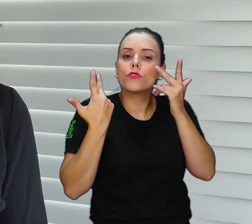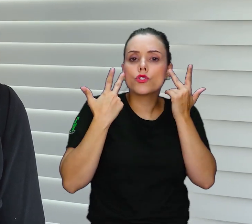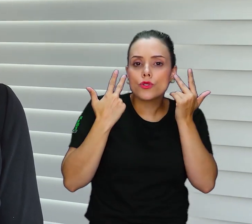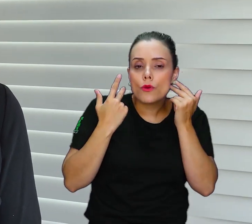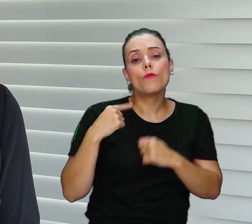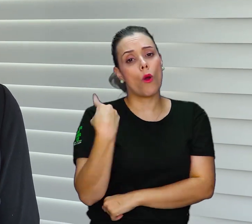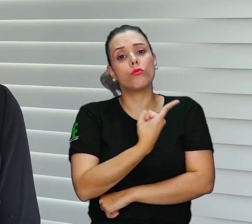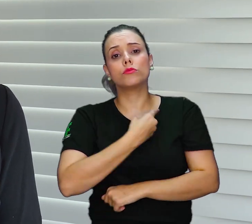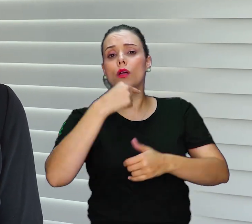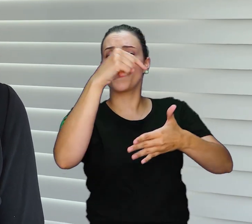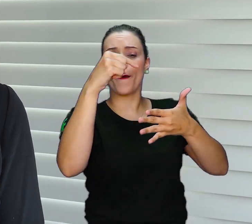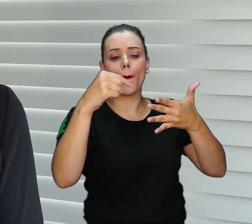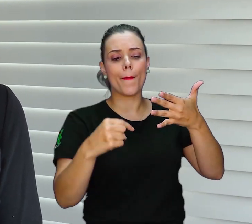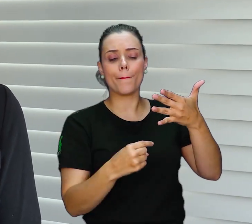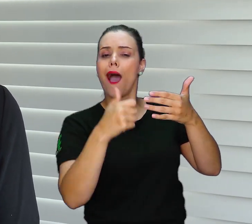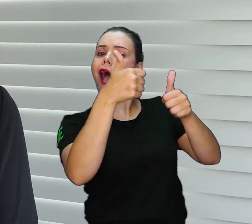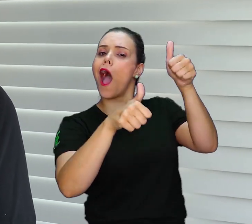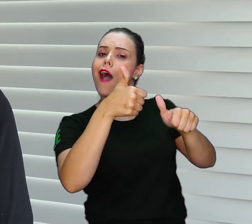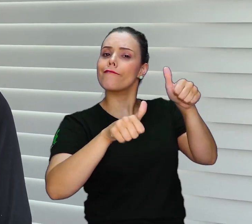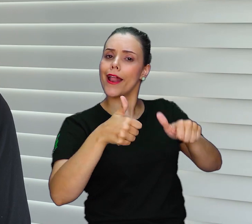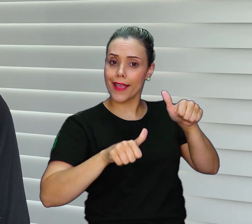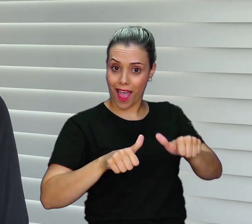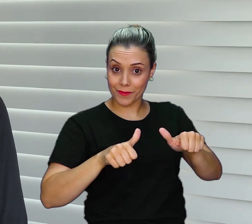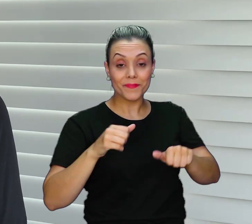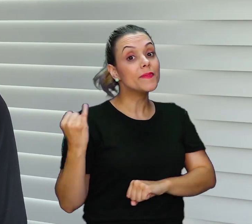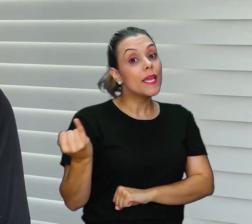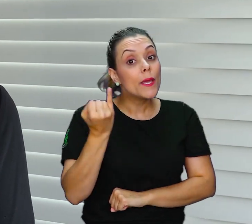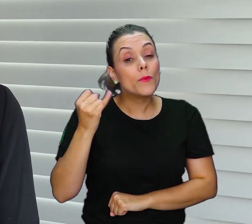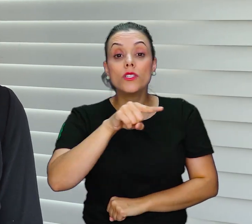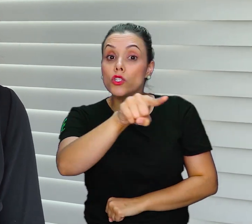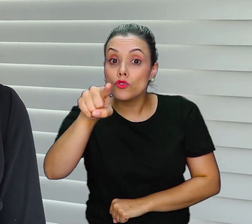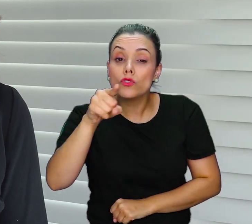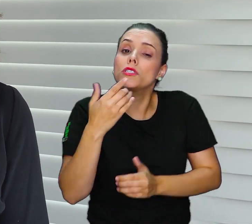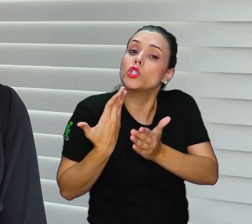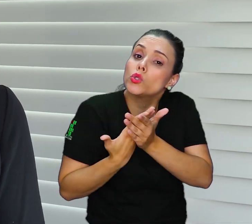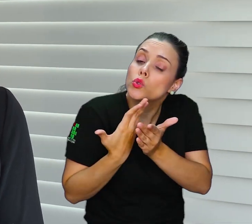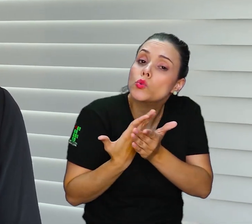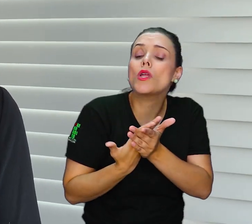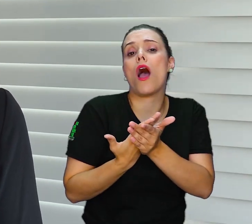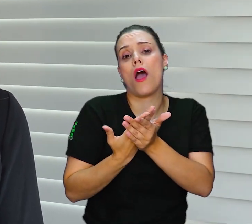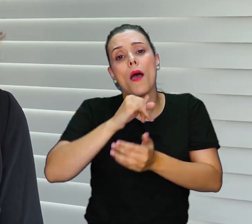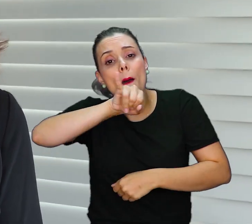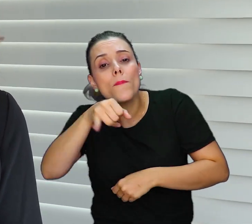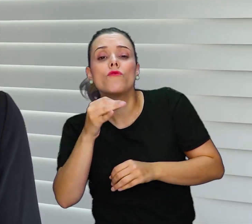sempre à disposição. Importante que estudem, se ocupem, possam fazer atividades que são possíveis